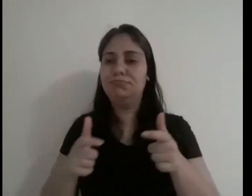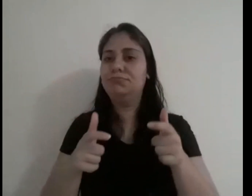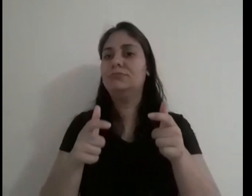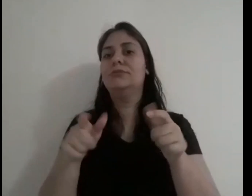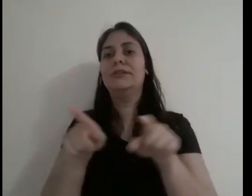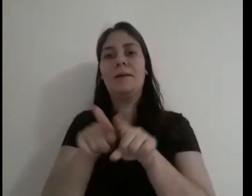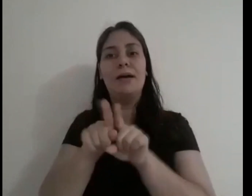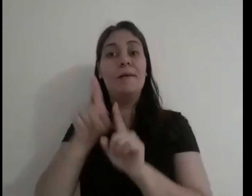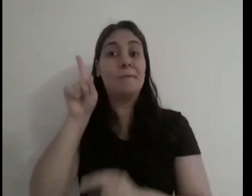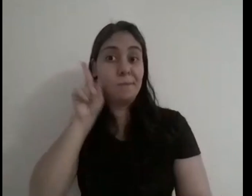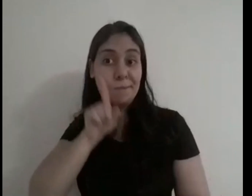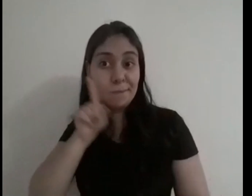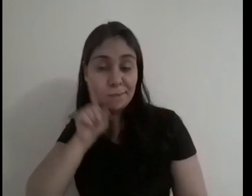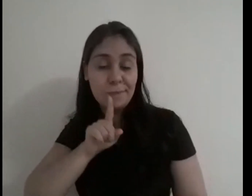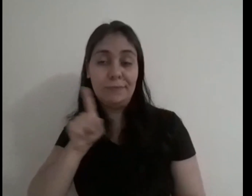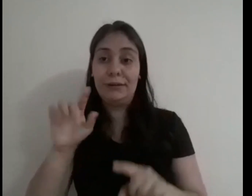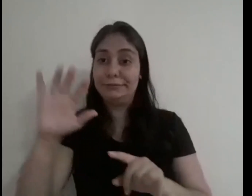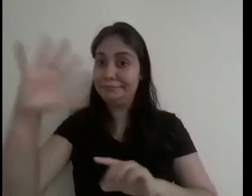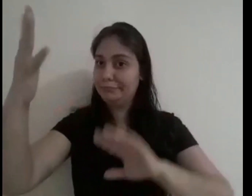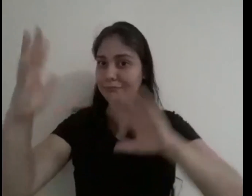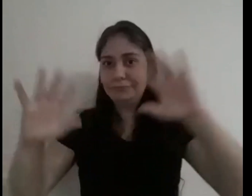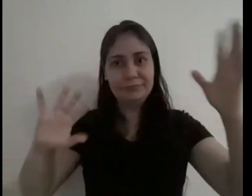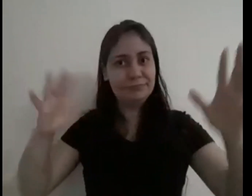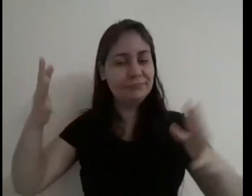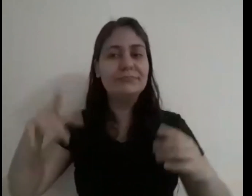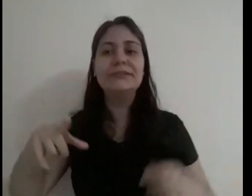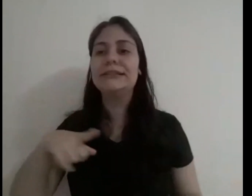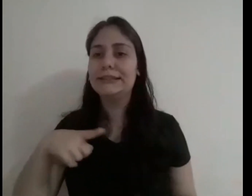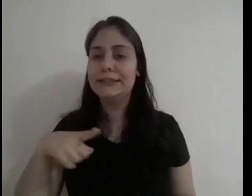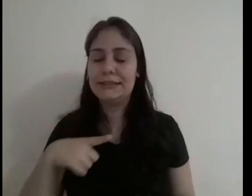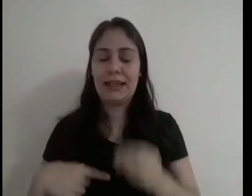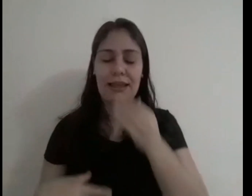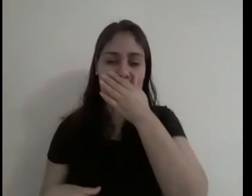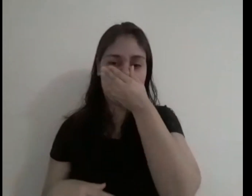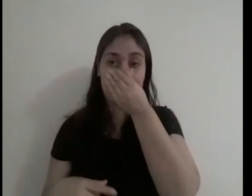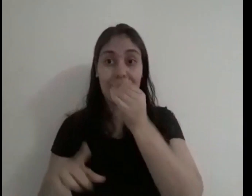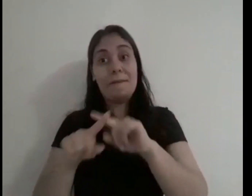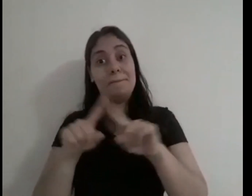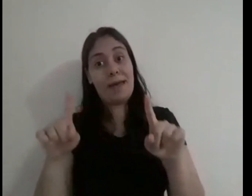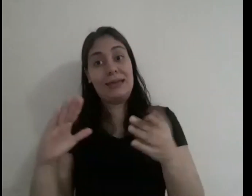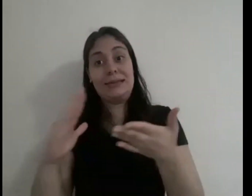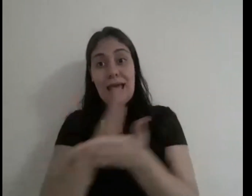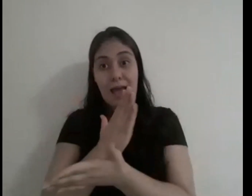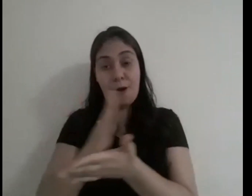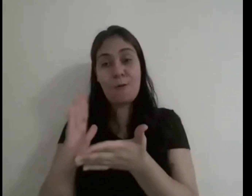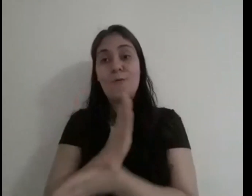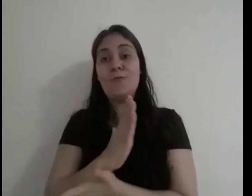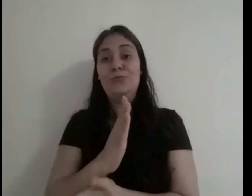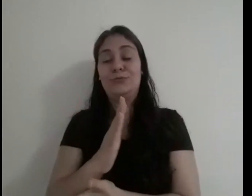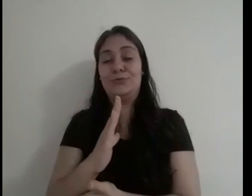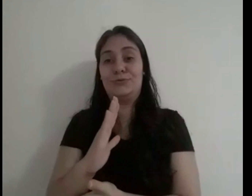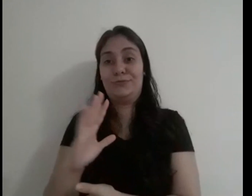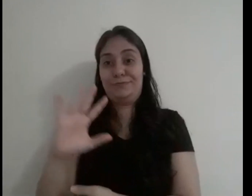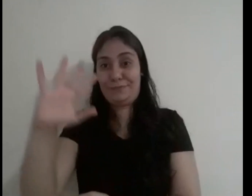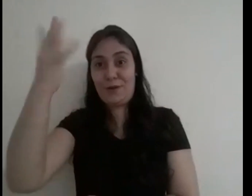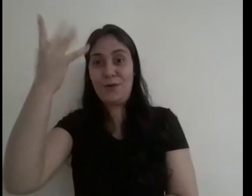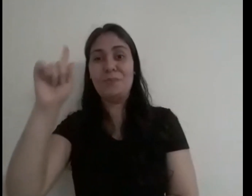e também nos Estados Unidos, né? Mas, alguns fenômenos